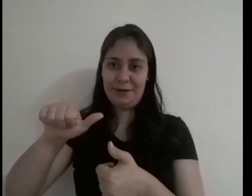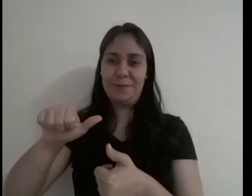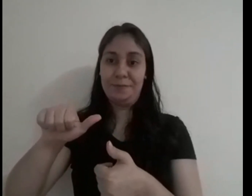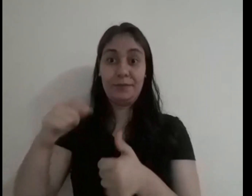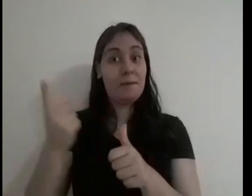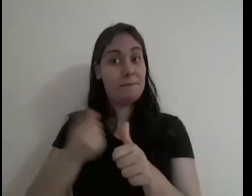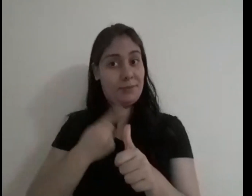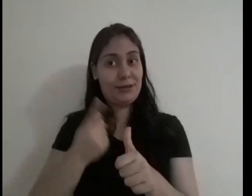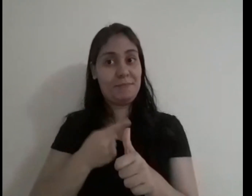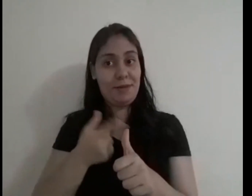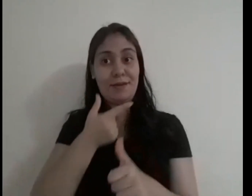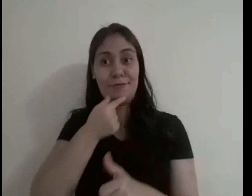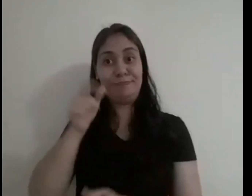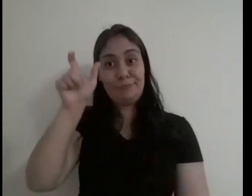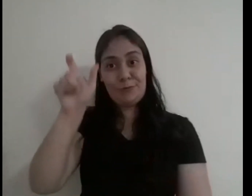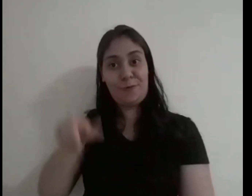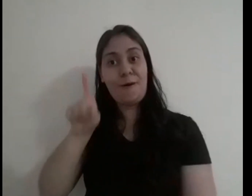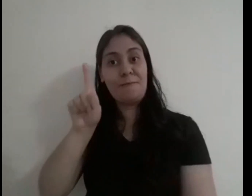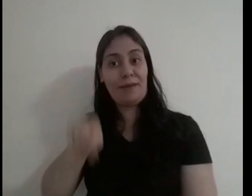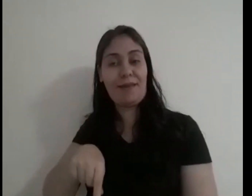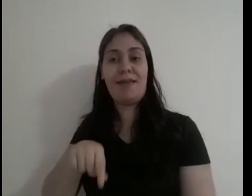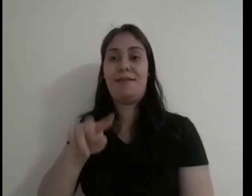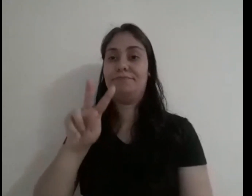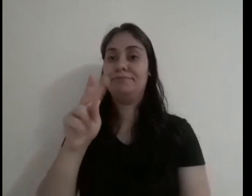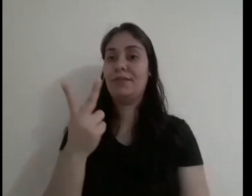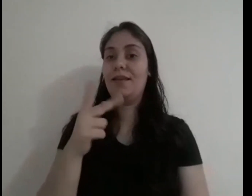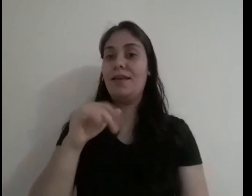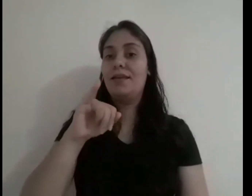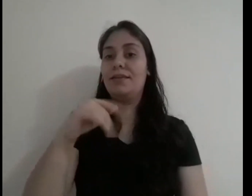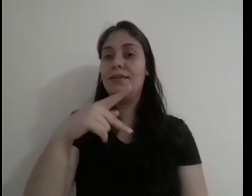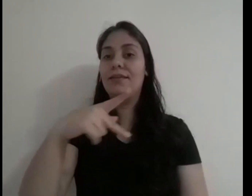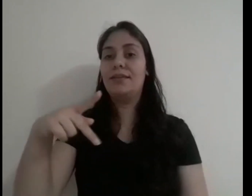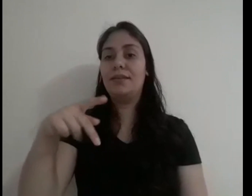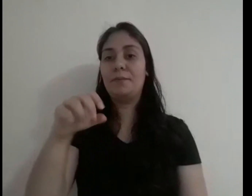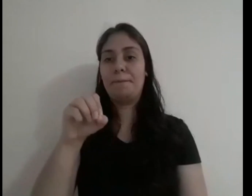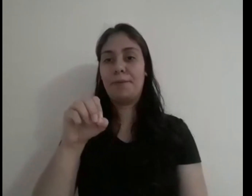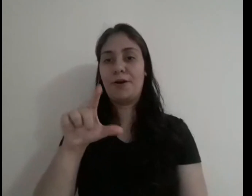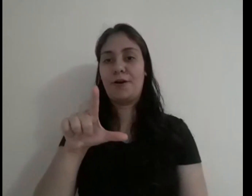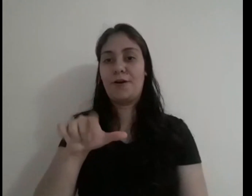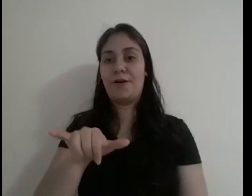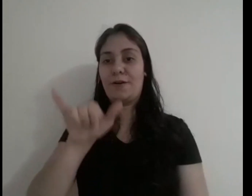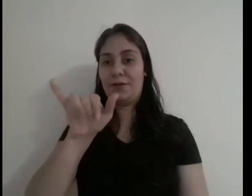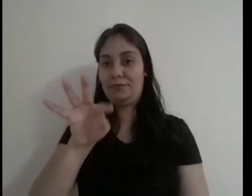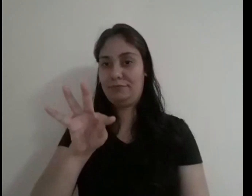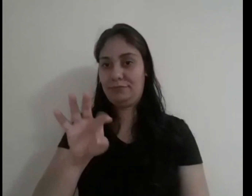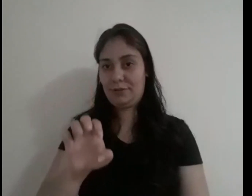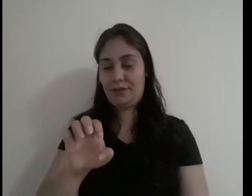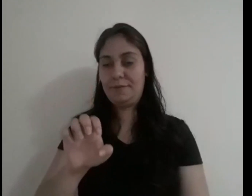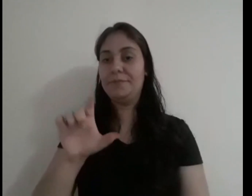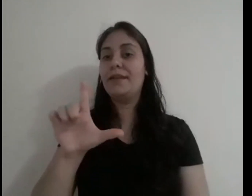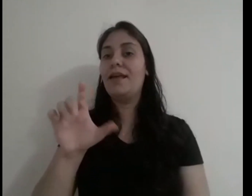O nome dele era Hippolyte, Léon,